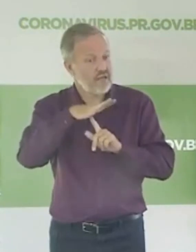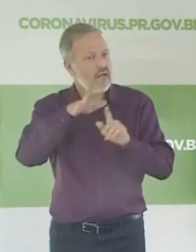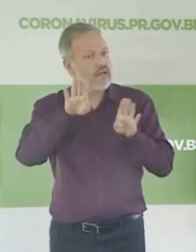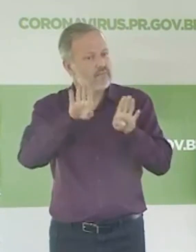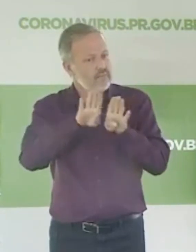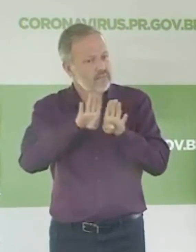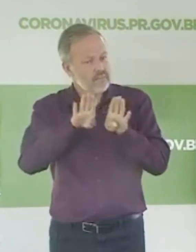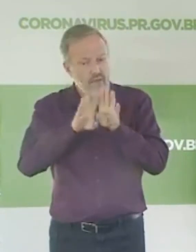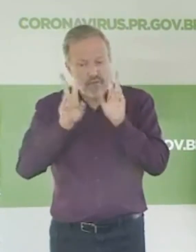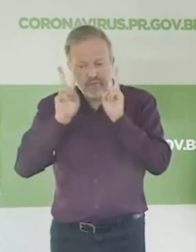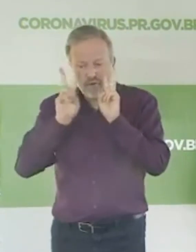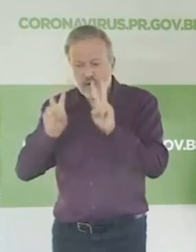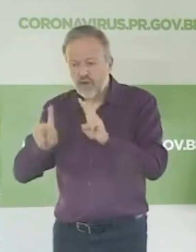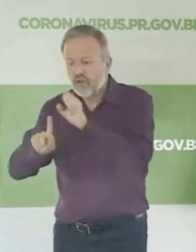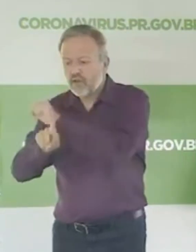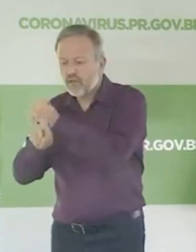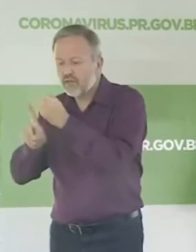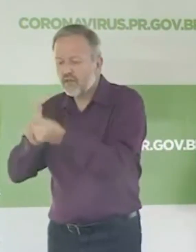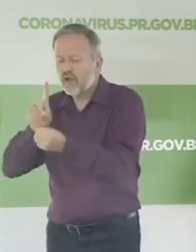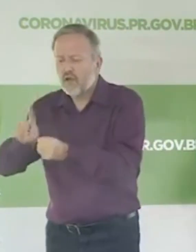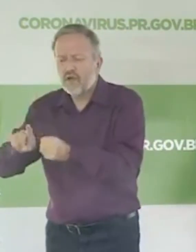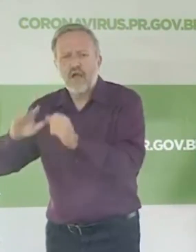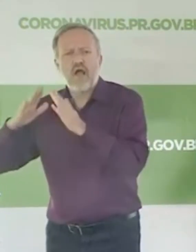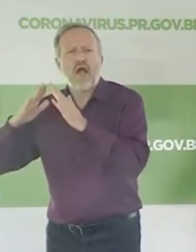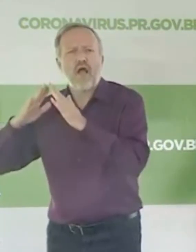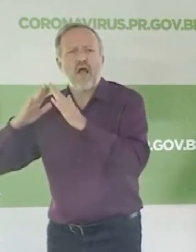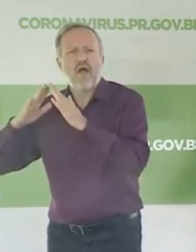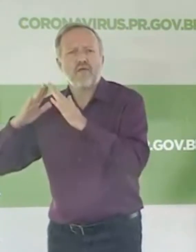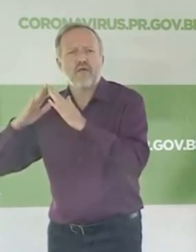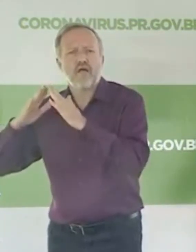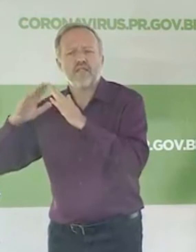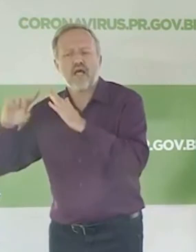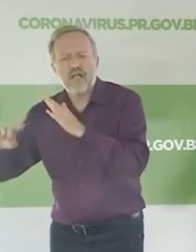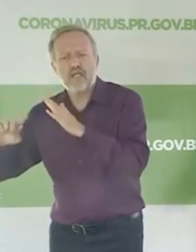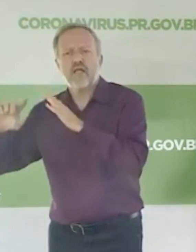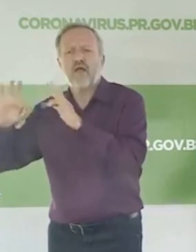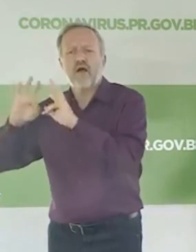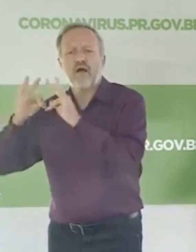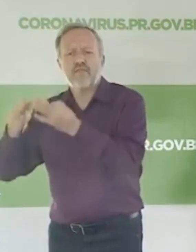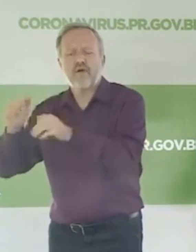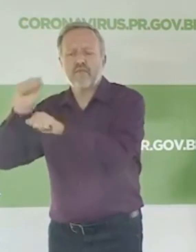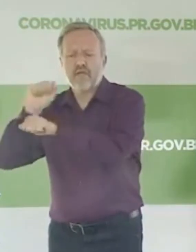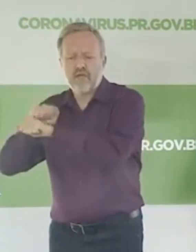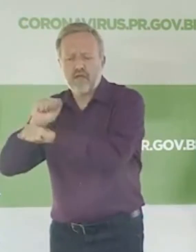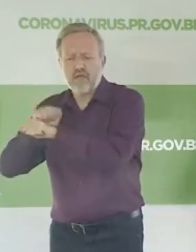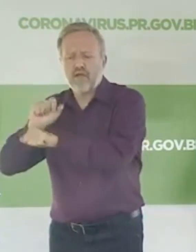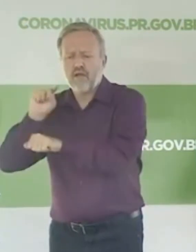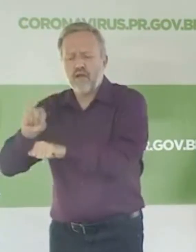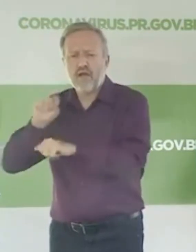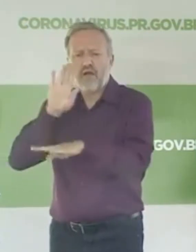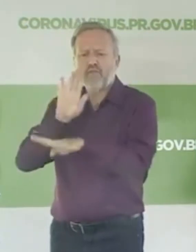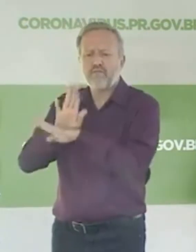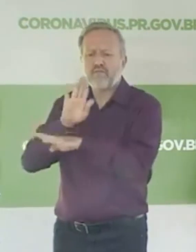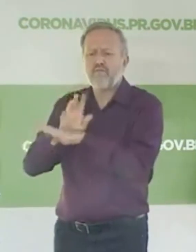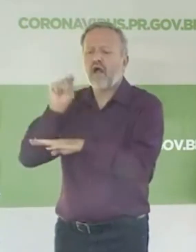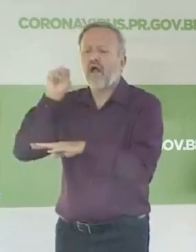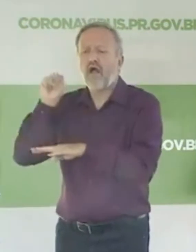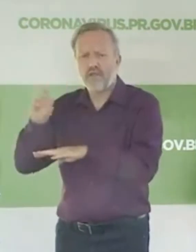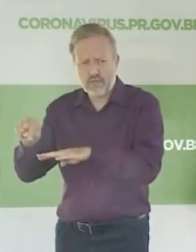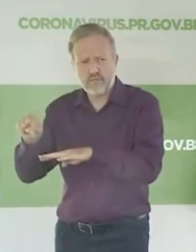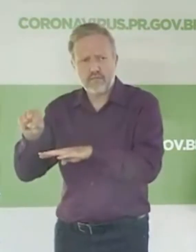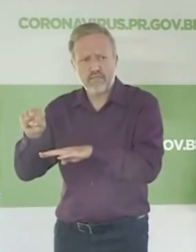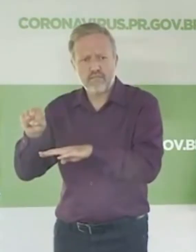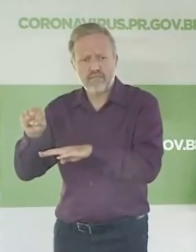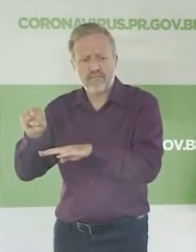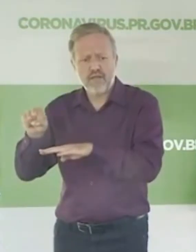social, cuidar das famílias mais humildes, daquelas que, nesse momento de dificuldade, mais vão precisar do apoio